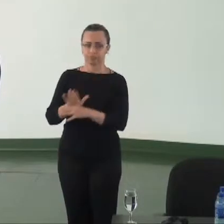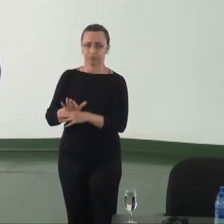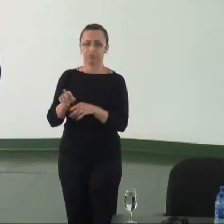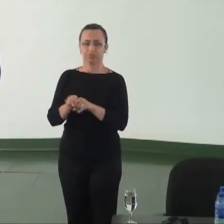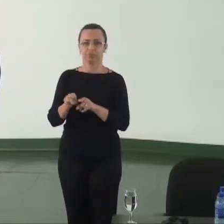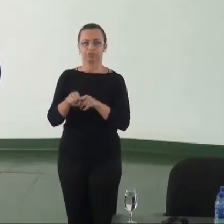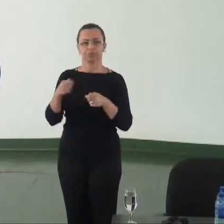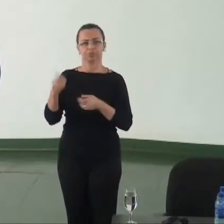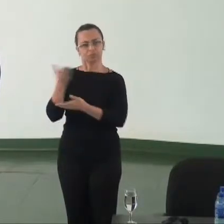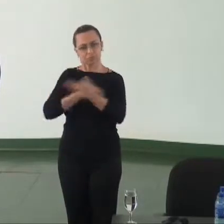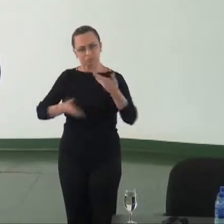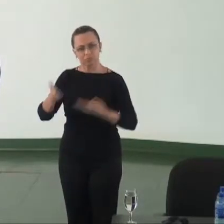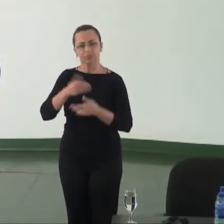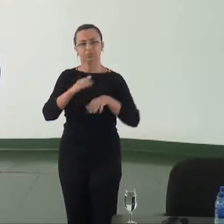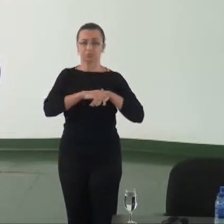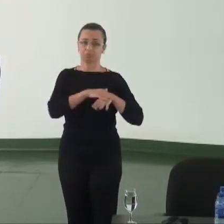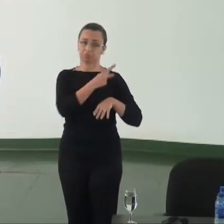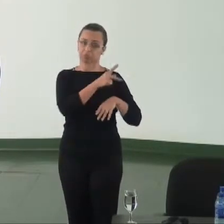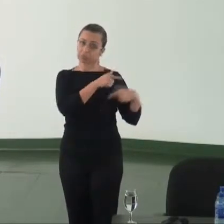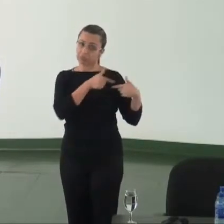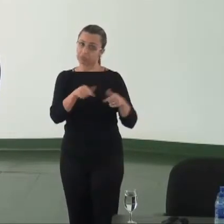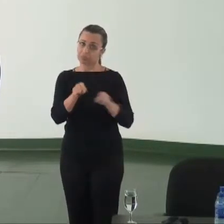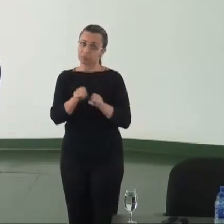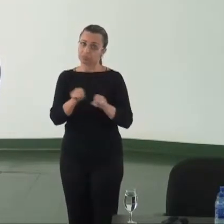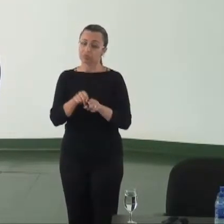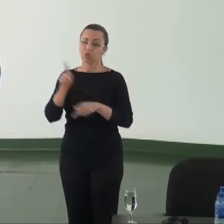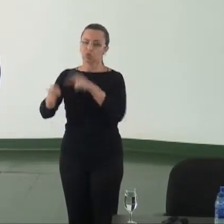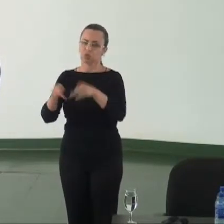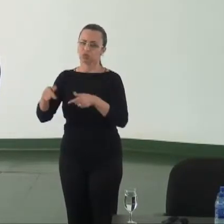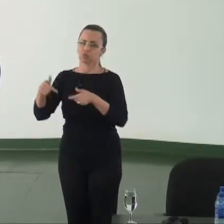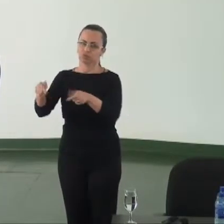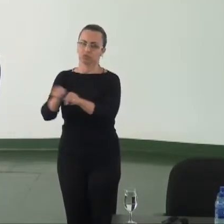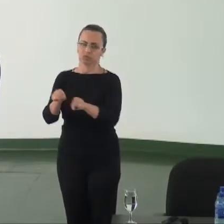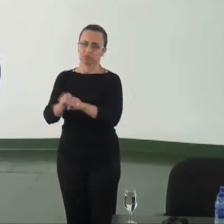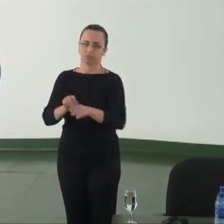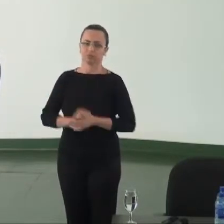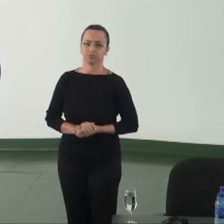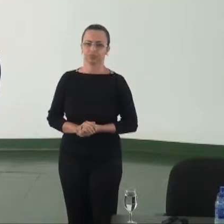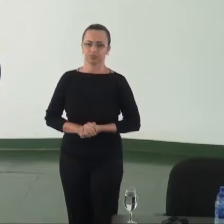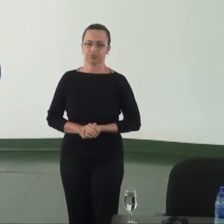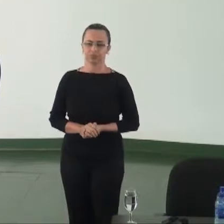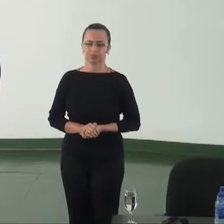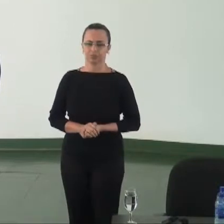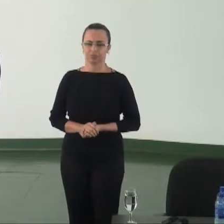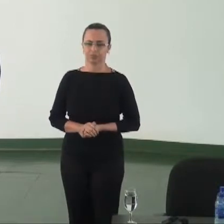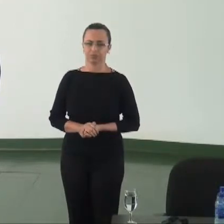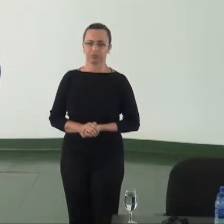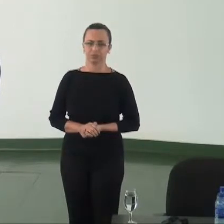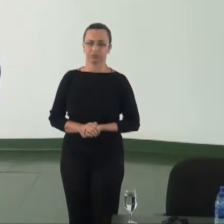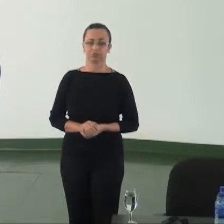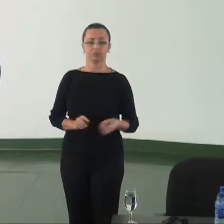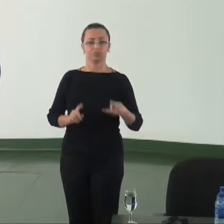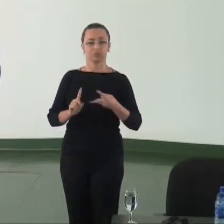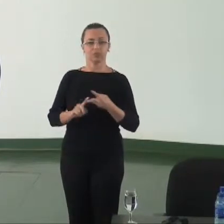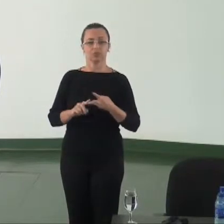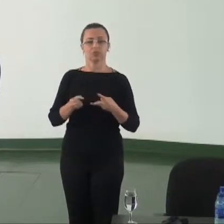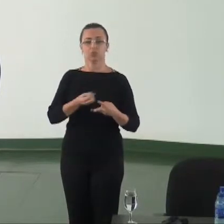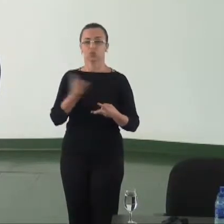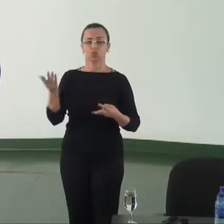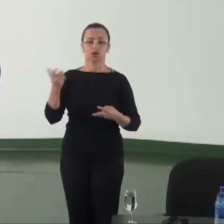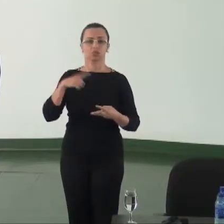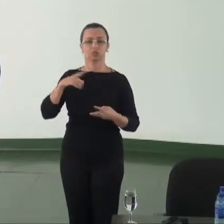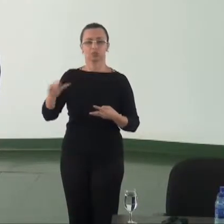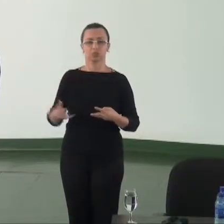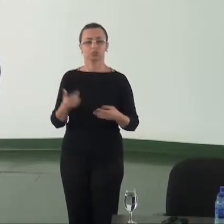reciprocidade, proatividade, participação popular e por fim o terceiro quais as oportunidades de